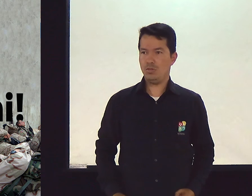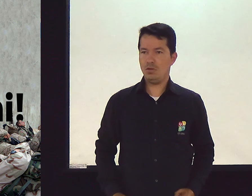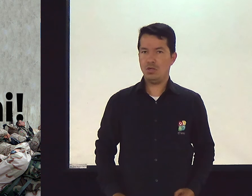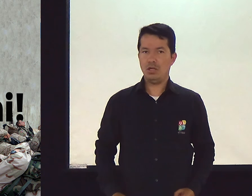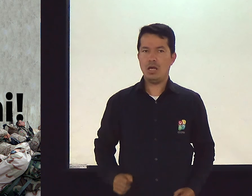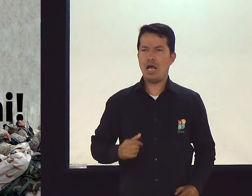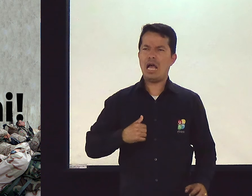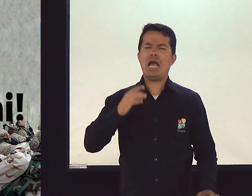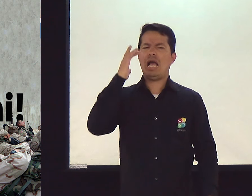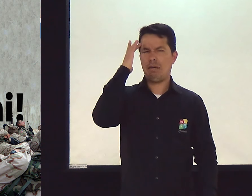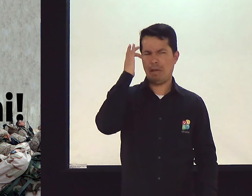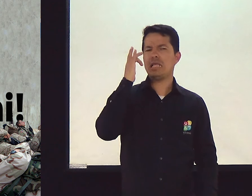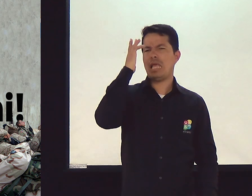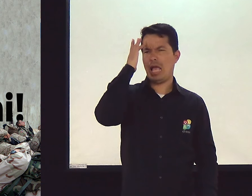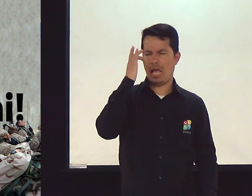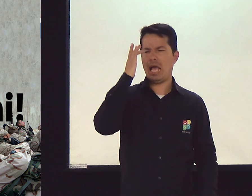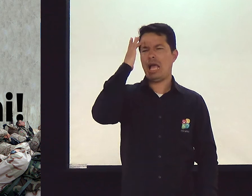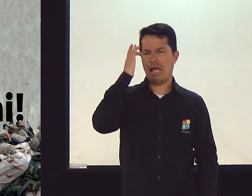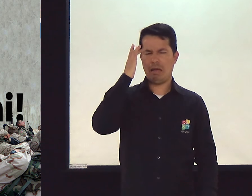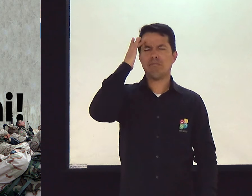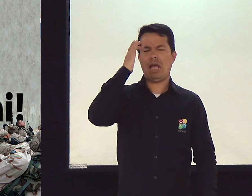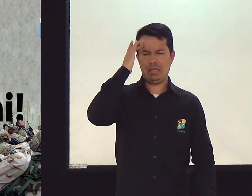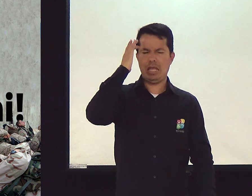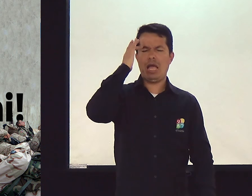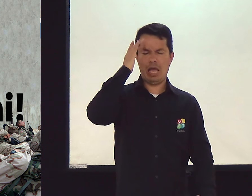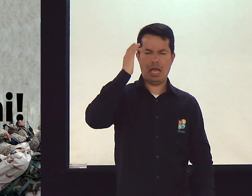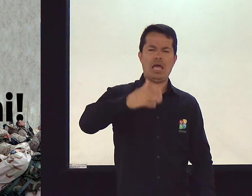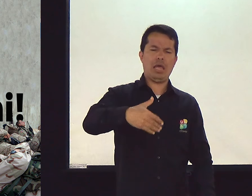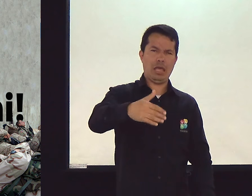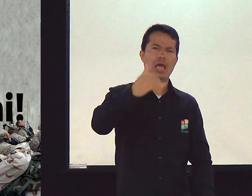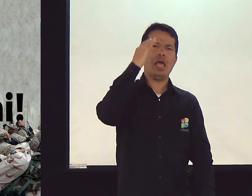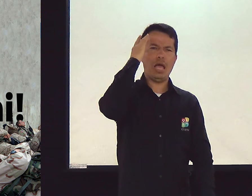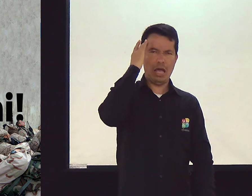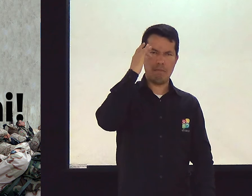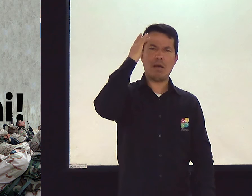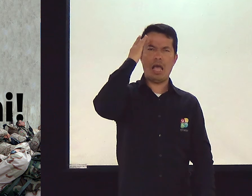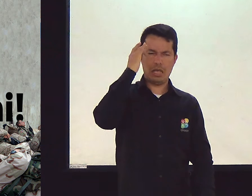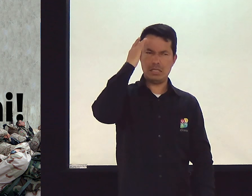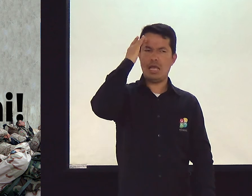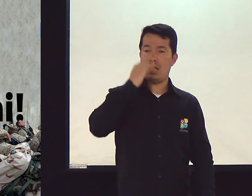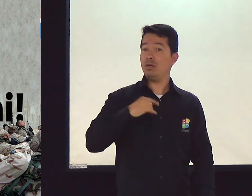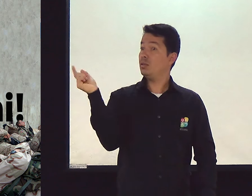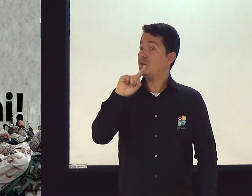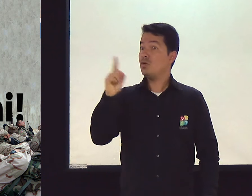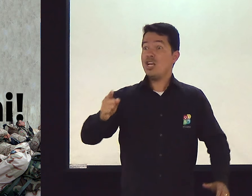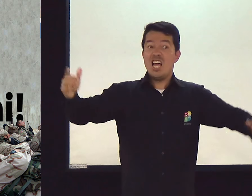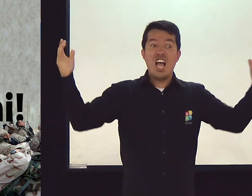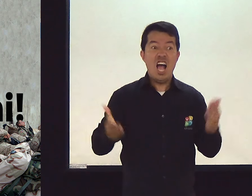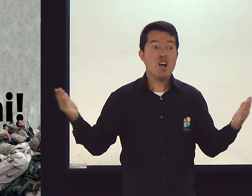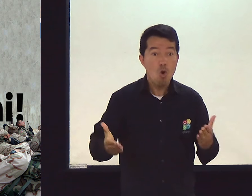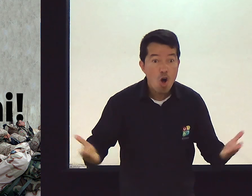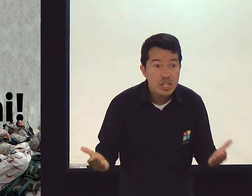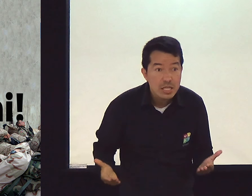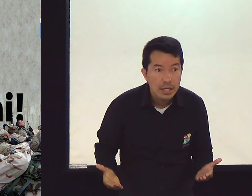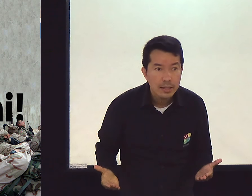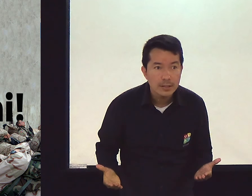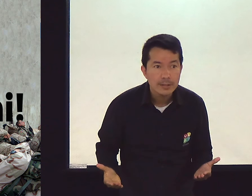Vigia agora. Não, eu acho que amanhã dá tempo. Não, amanhã. Não, hoje não foi, mas amanhã. Não, é agora.